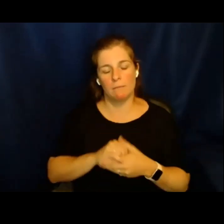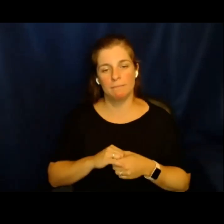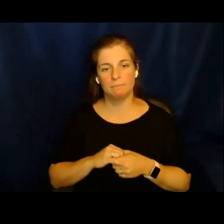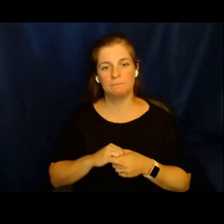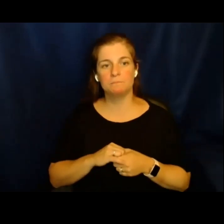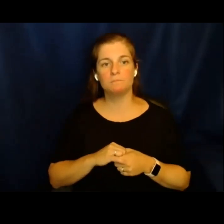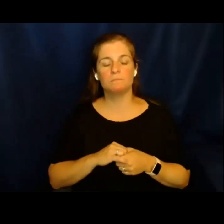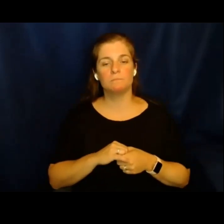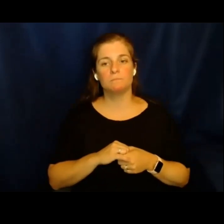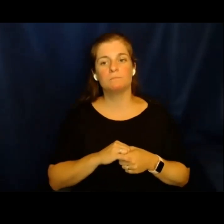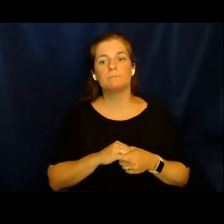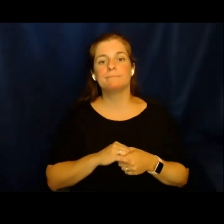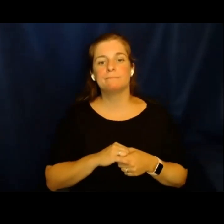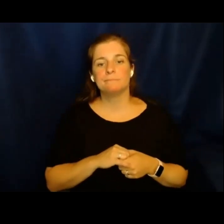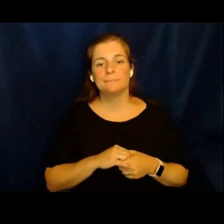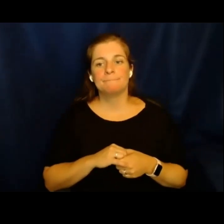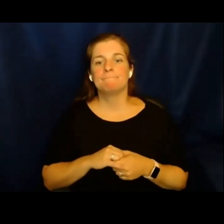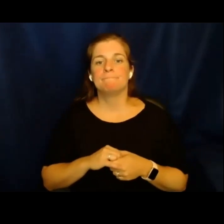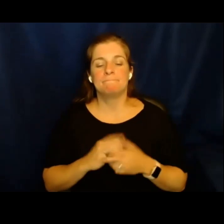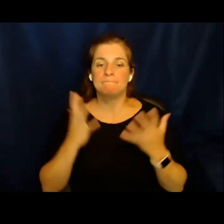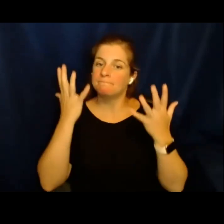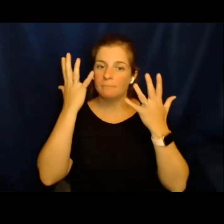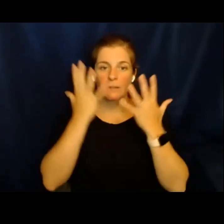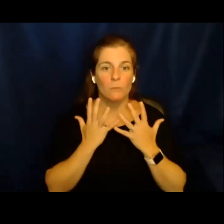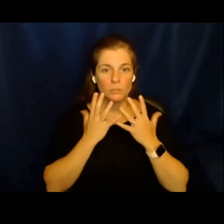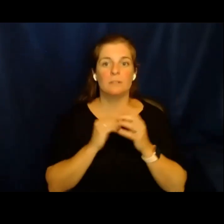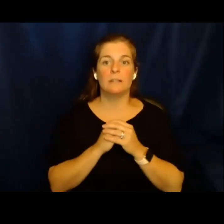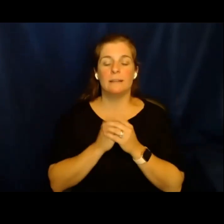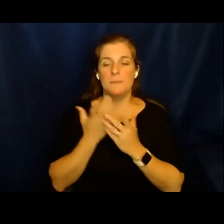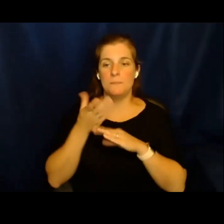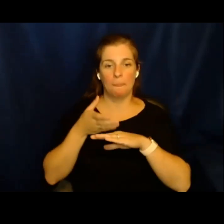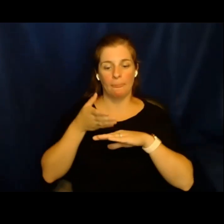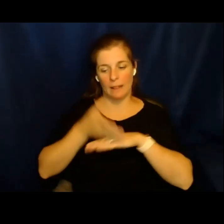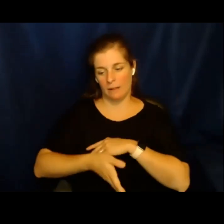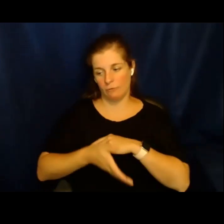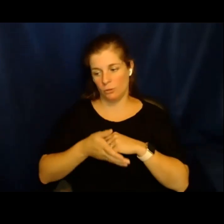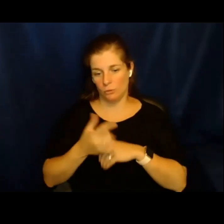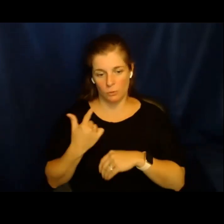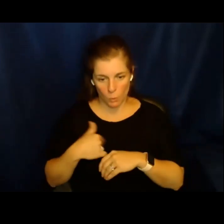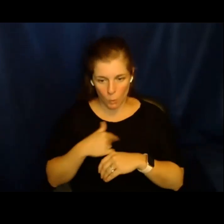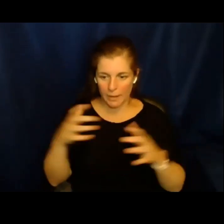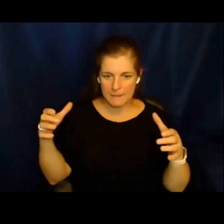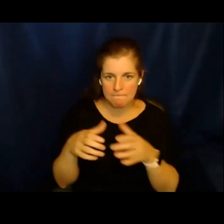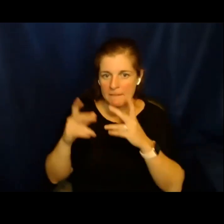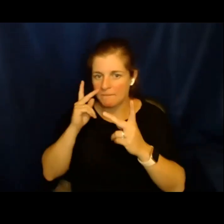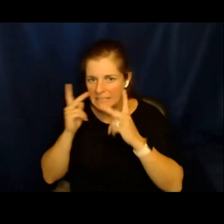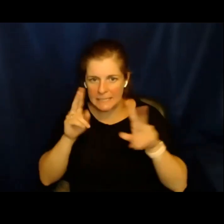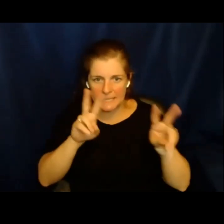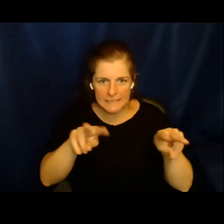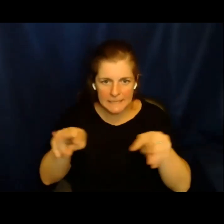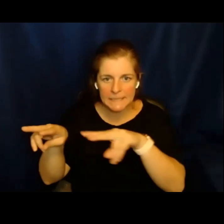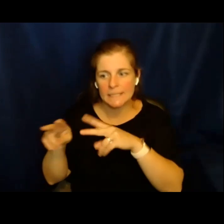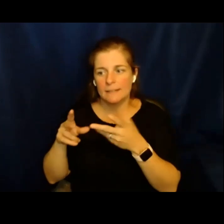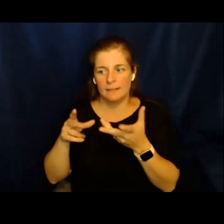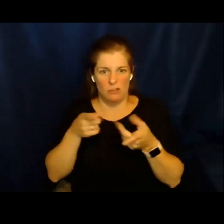ámbito. Así que desafortunadamente después de que visitamos y durante el